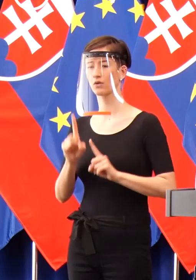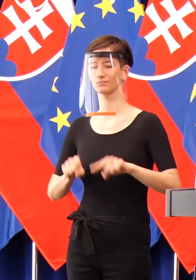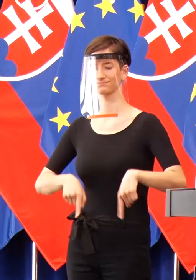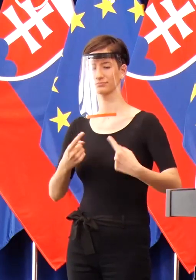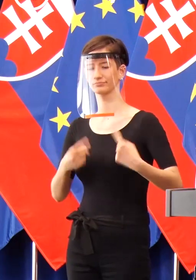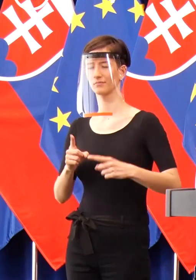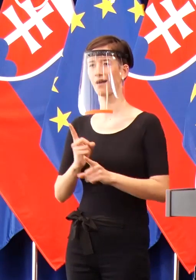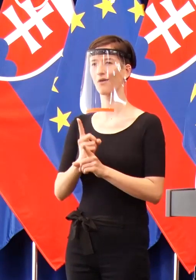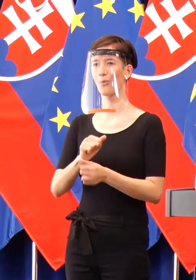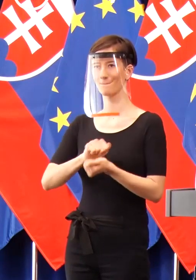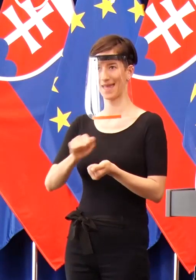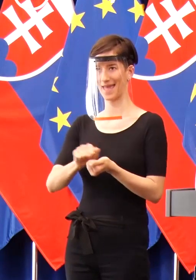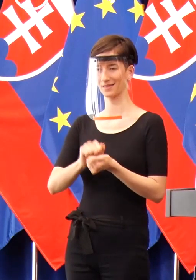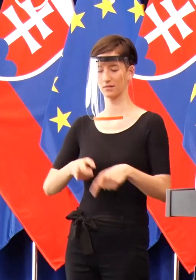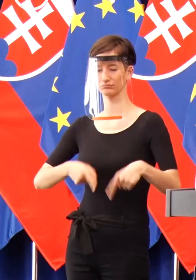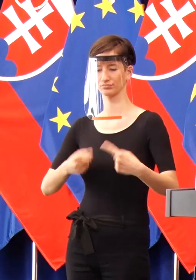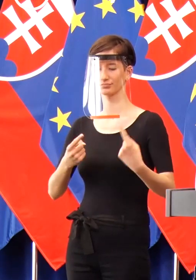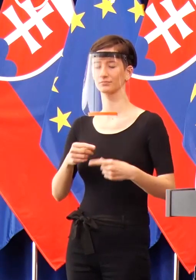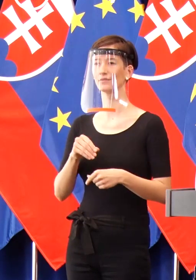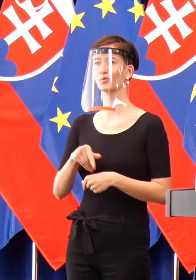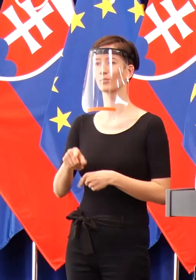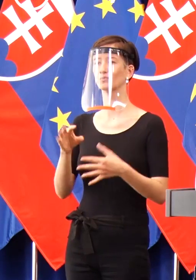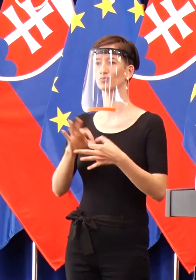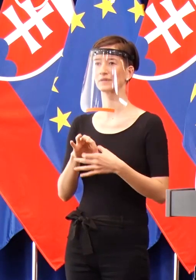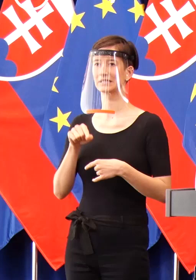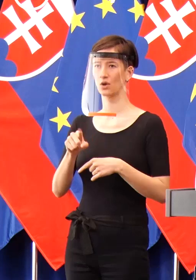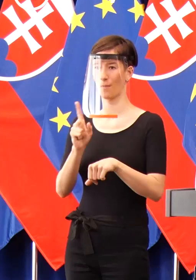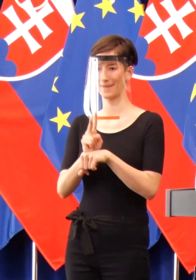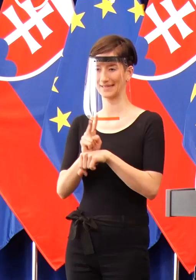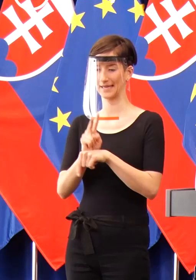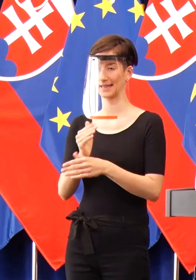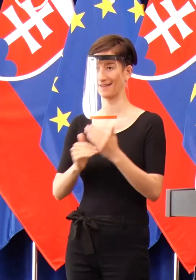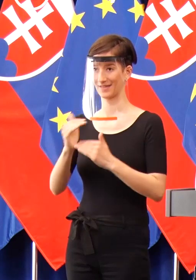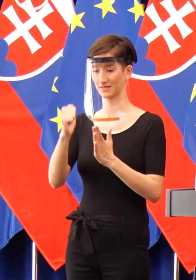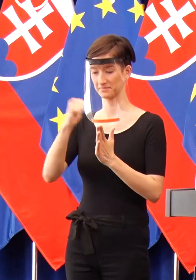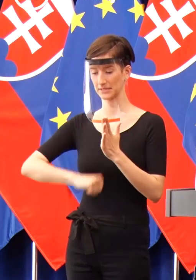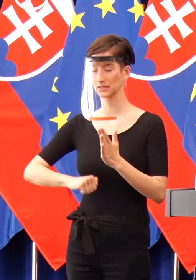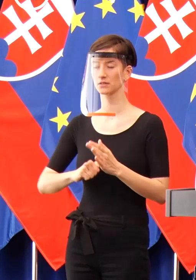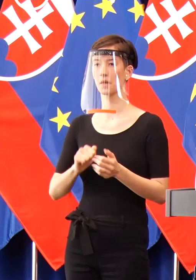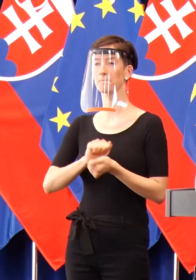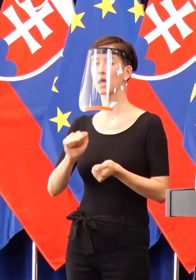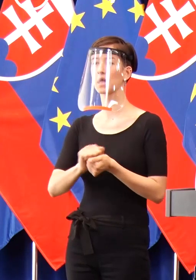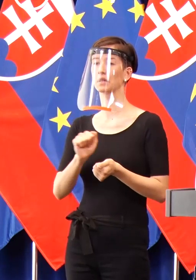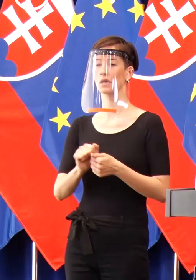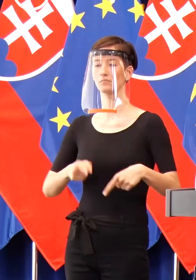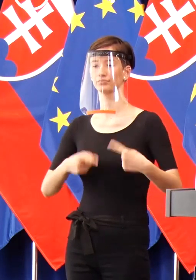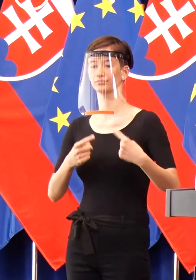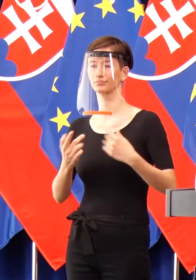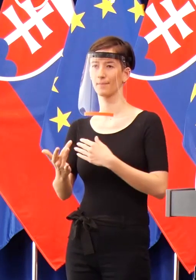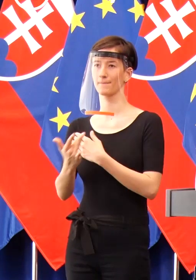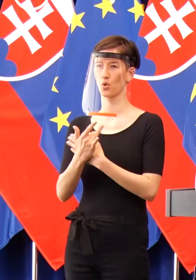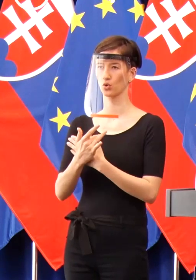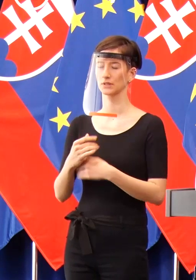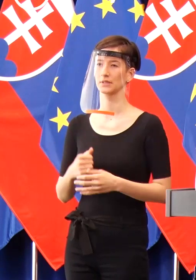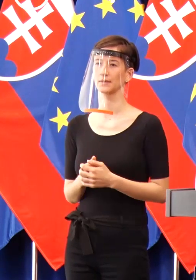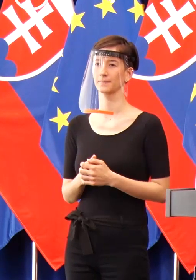len za vyslovenie ideí, že by sme mali sprísniť naše opatrenia, lebo jednoducho nemáme ešte vyhraté. Ja som